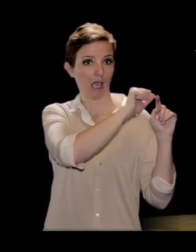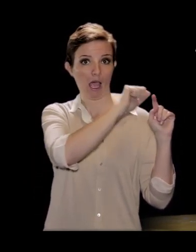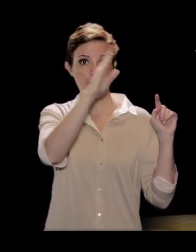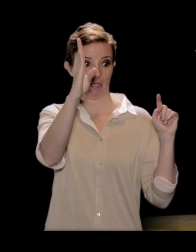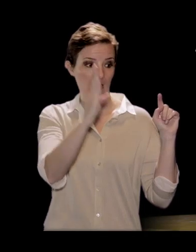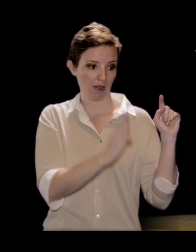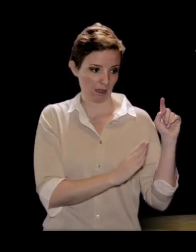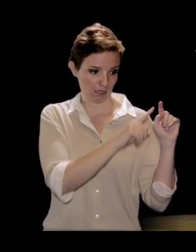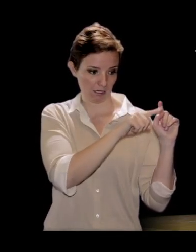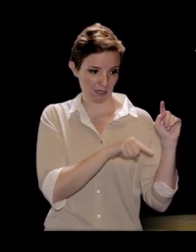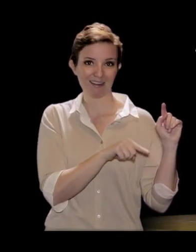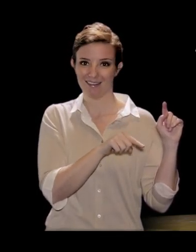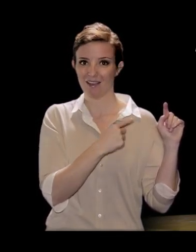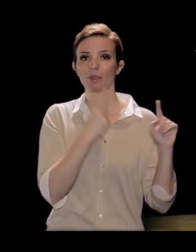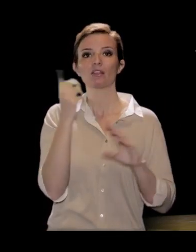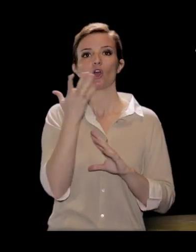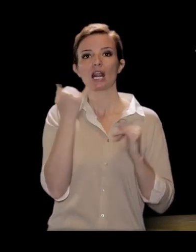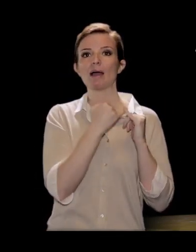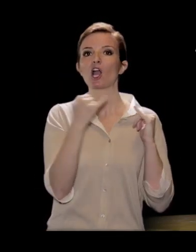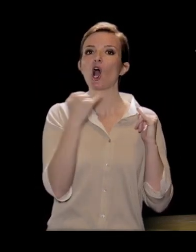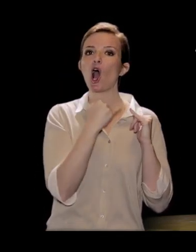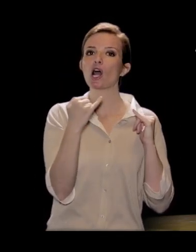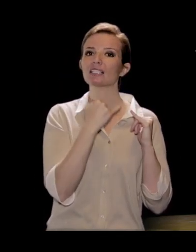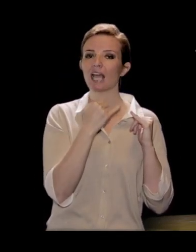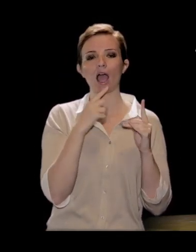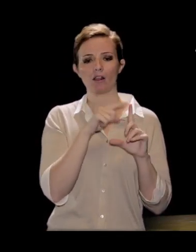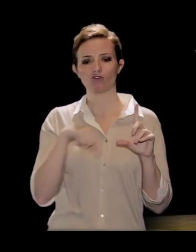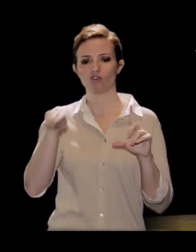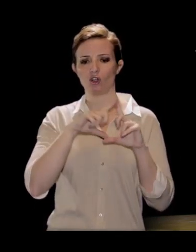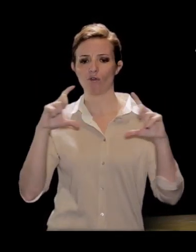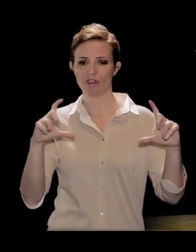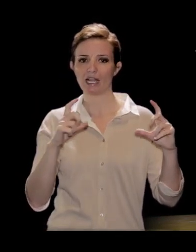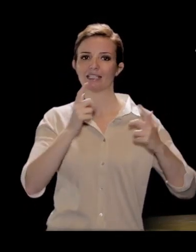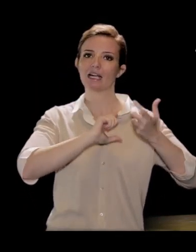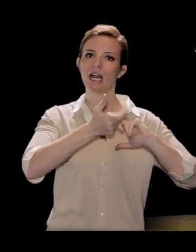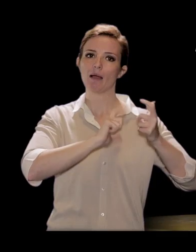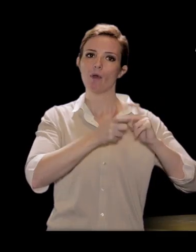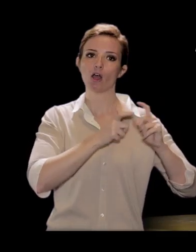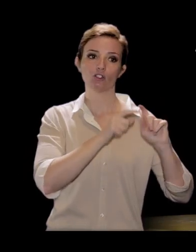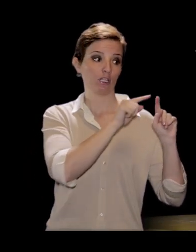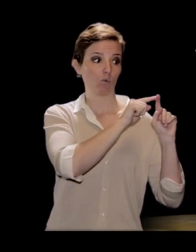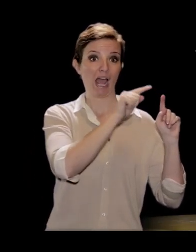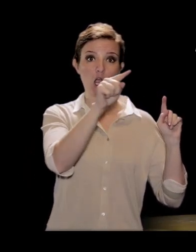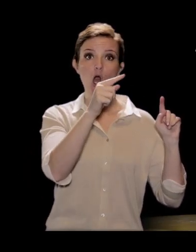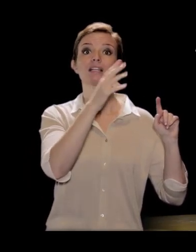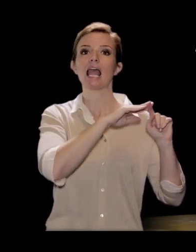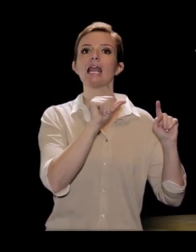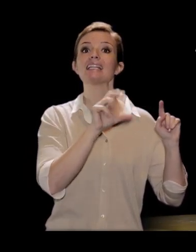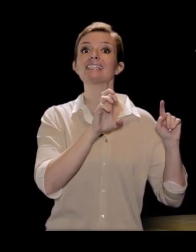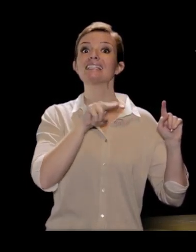dice che cosa il teorema della corda, che in una circonferenza il rapporto tra una corda ed il seno di uno qualsiasi degli angoli